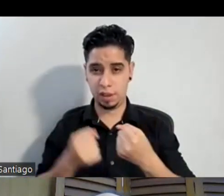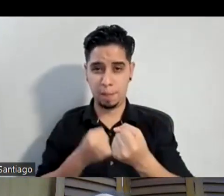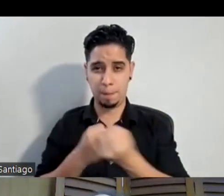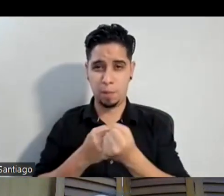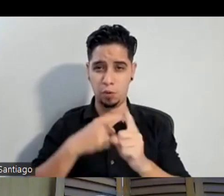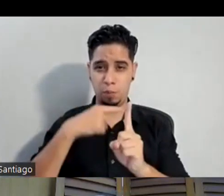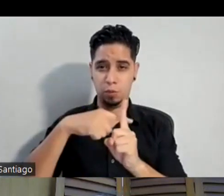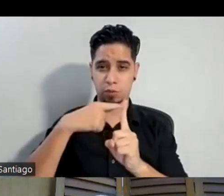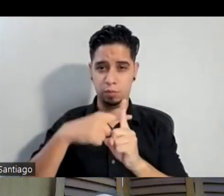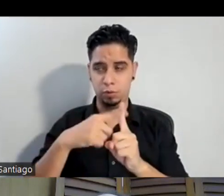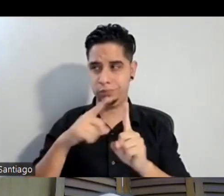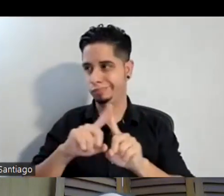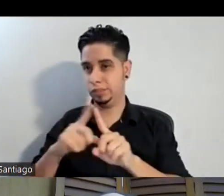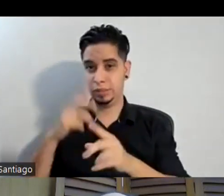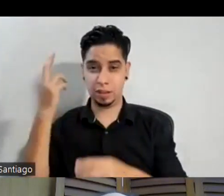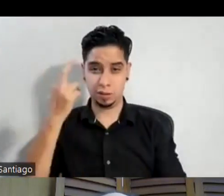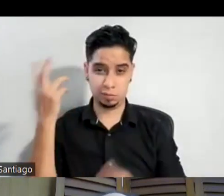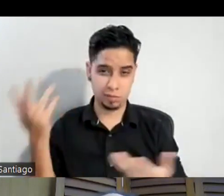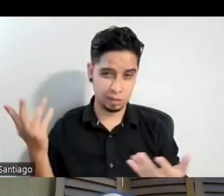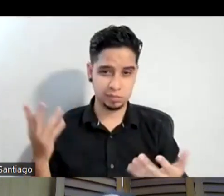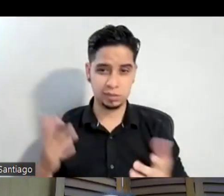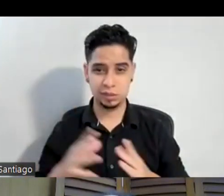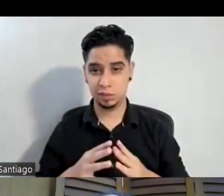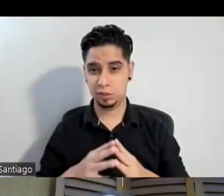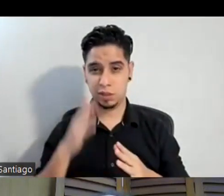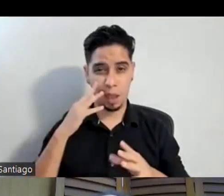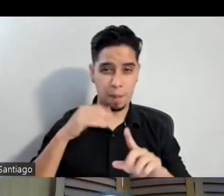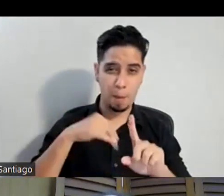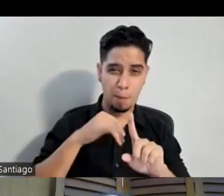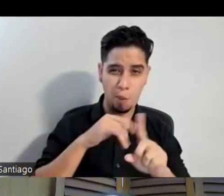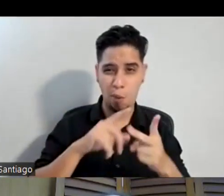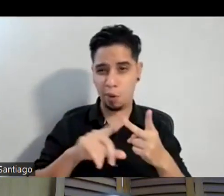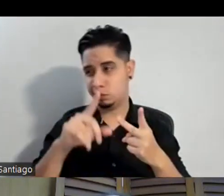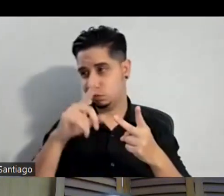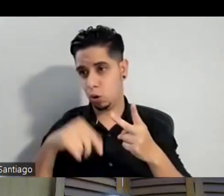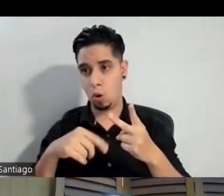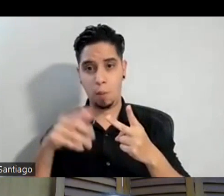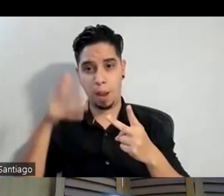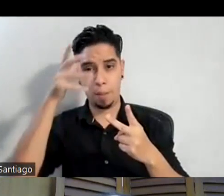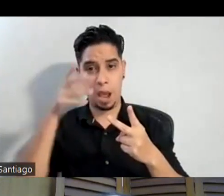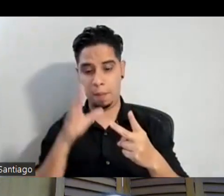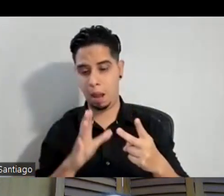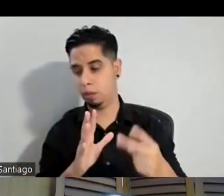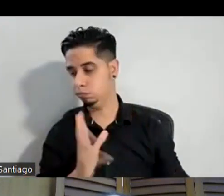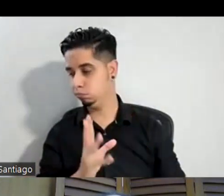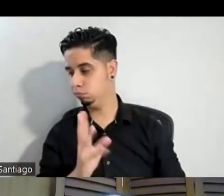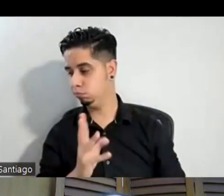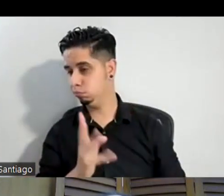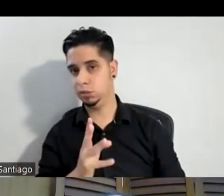otras cosas de la juventud misma el bullying o la poca atención que le dan los padres o 20 milas de problemas que